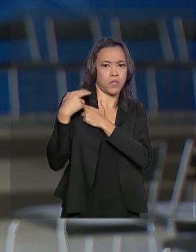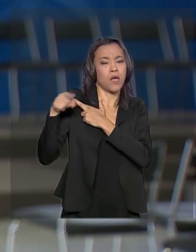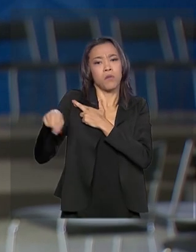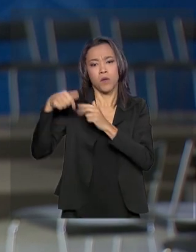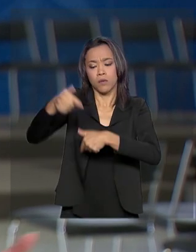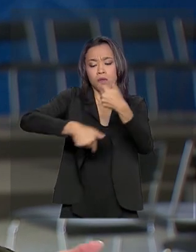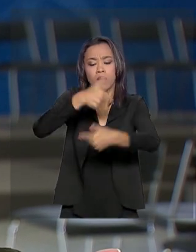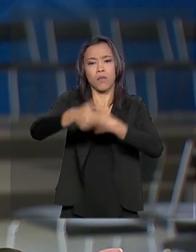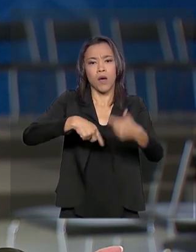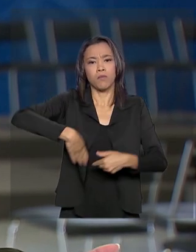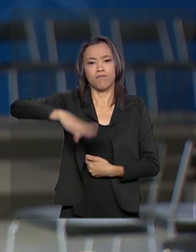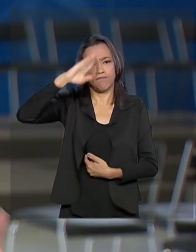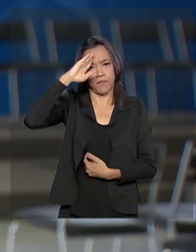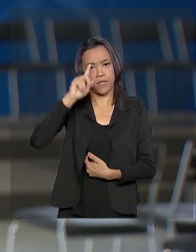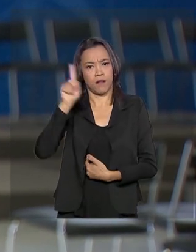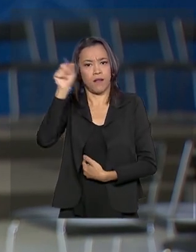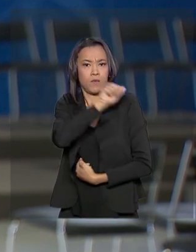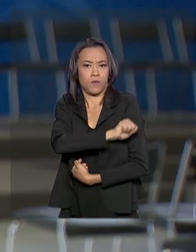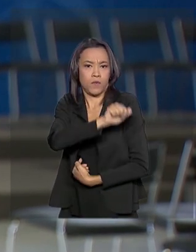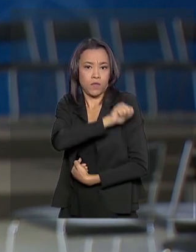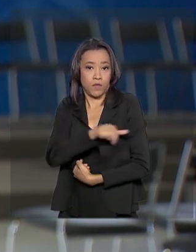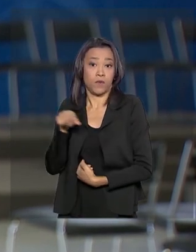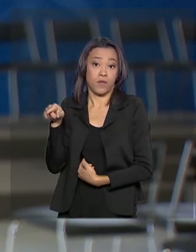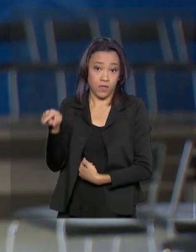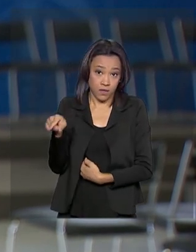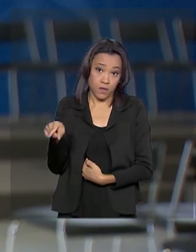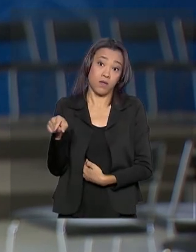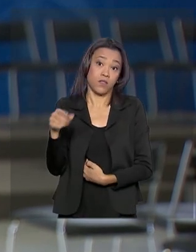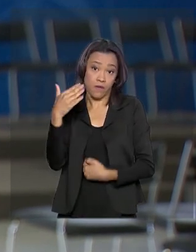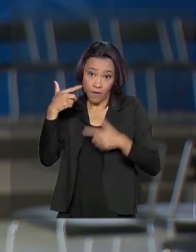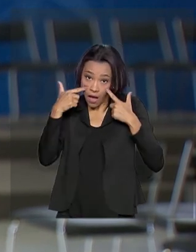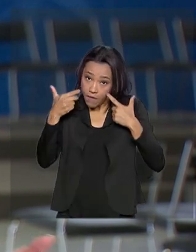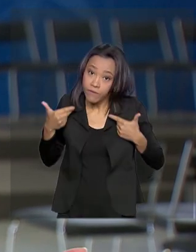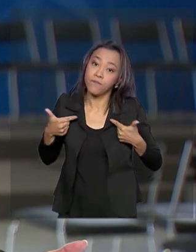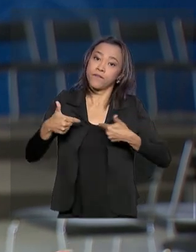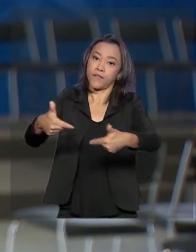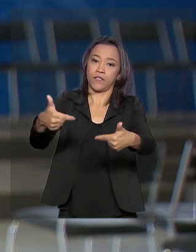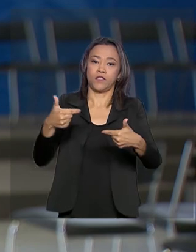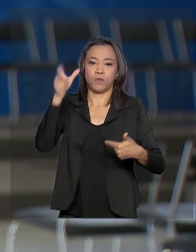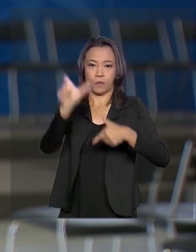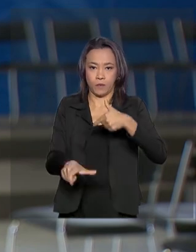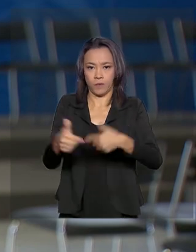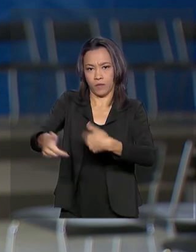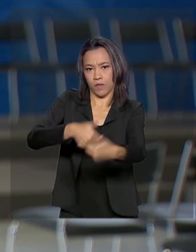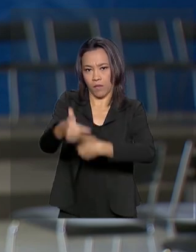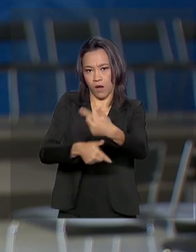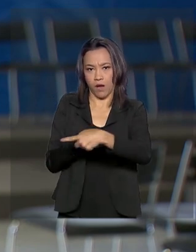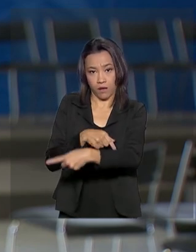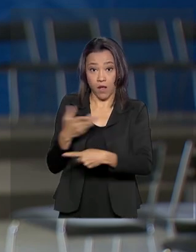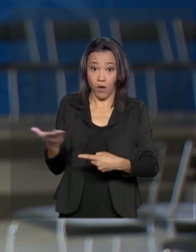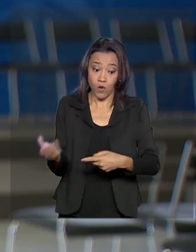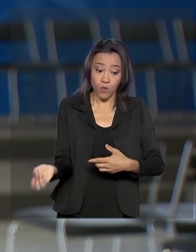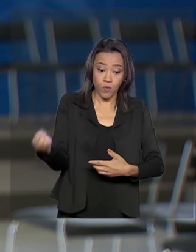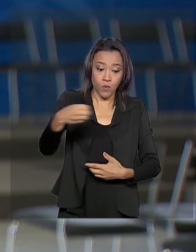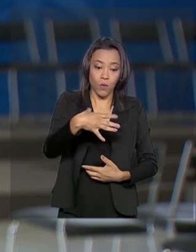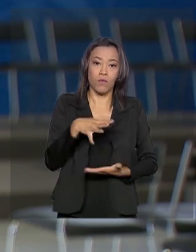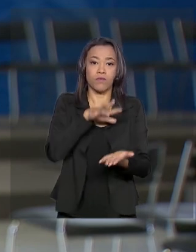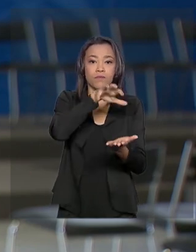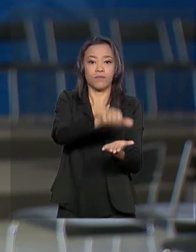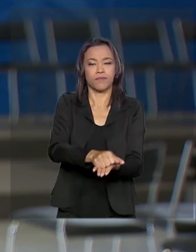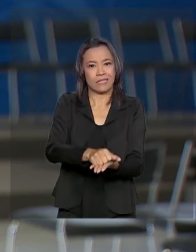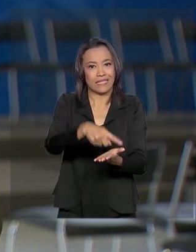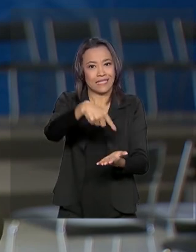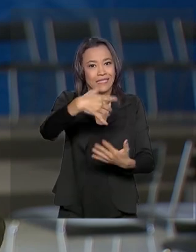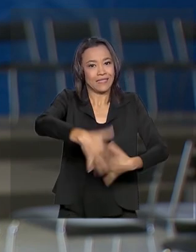2018 e estava à frente do comando do Estado-Maior do Exército. Ele disse que assume o novo cargo como um